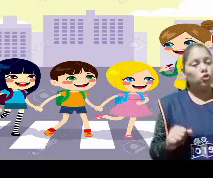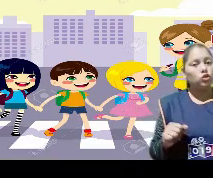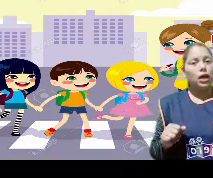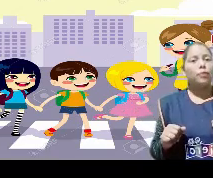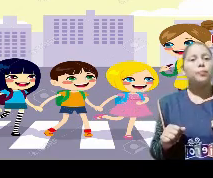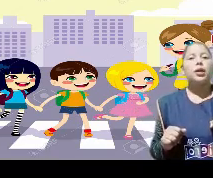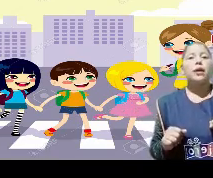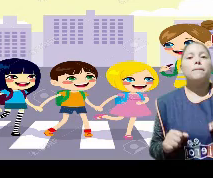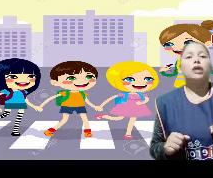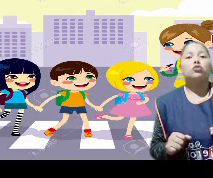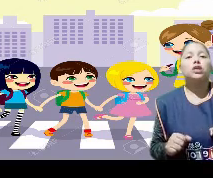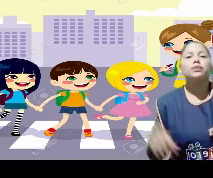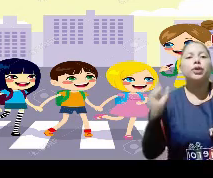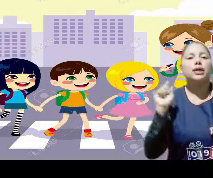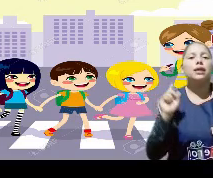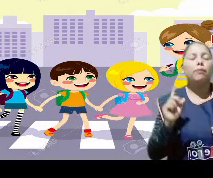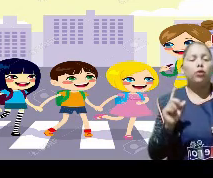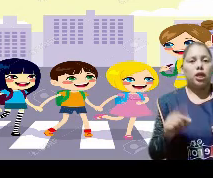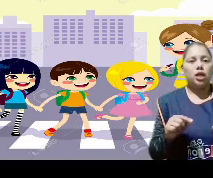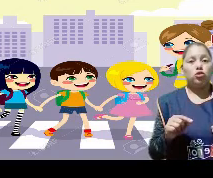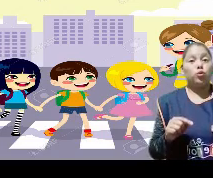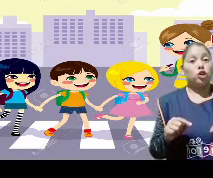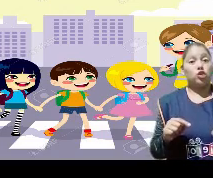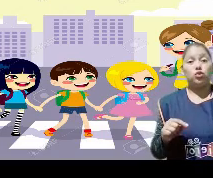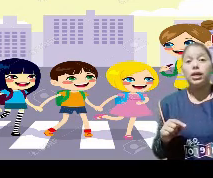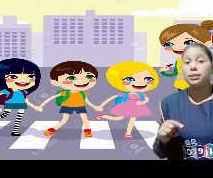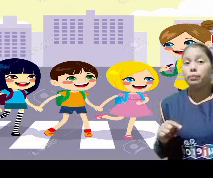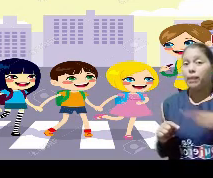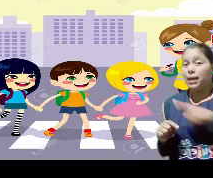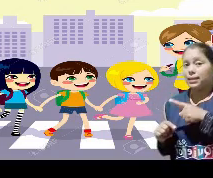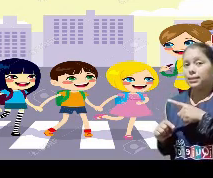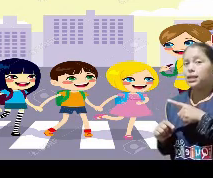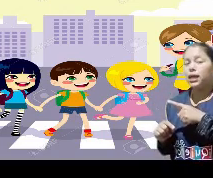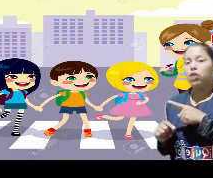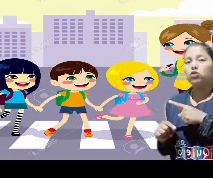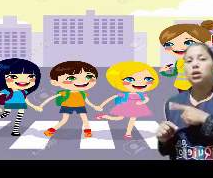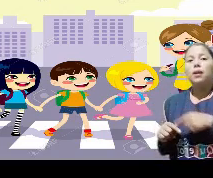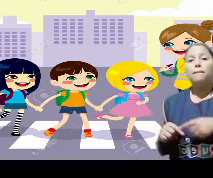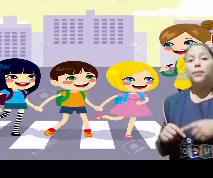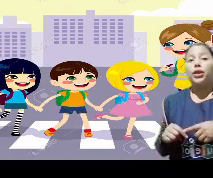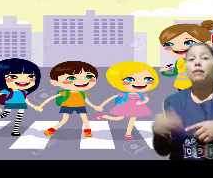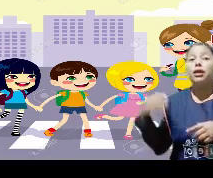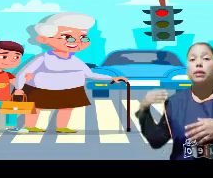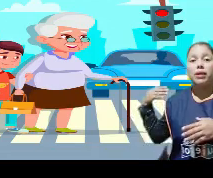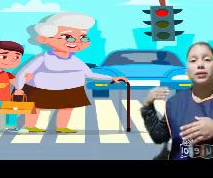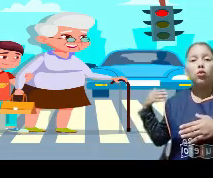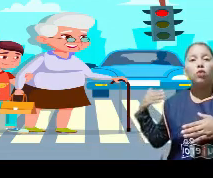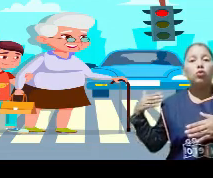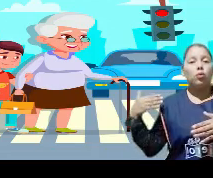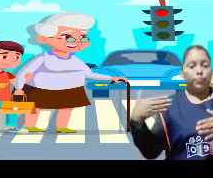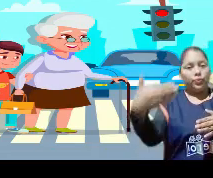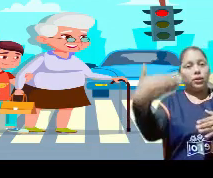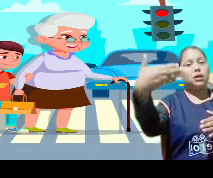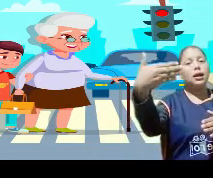está a su costado para que ustedes puedan estar protegidos. Porque si ustedes pasan sin ellos, puede haber que pase un